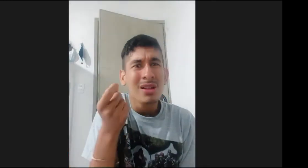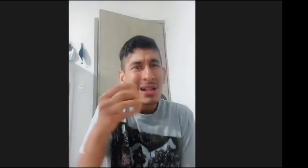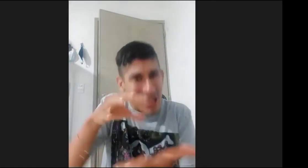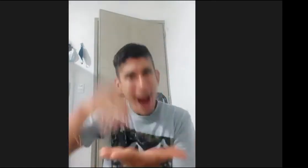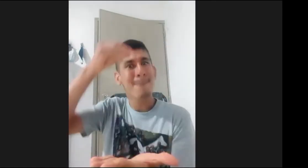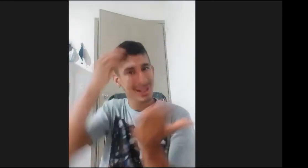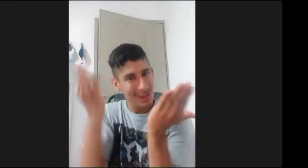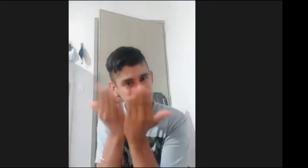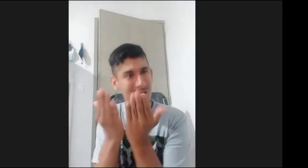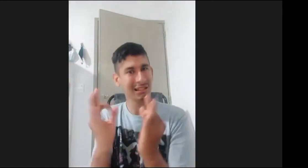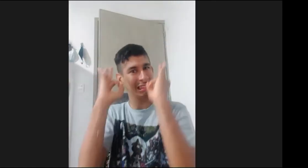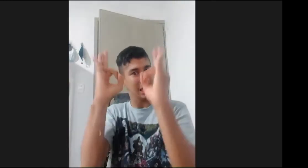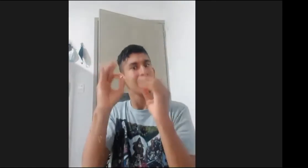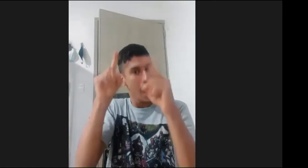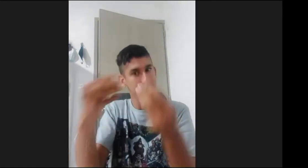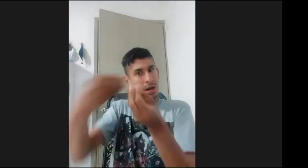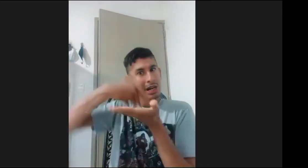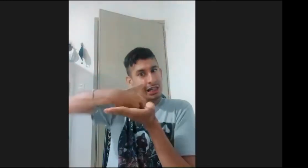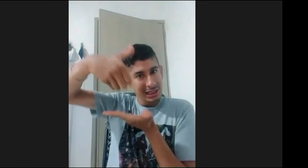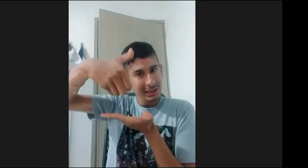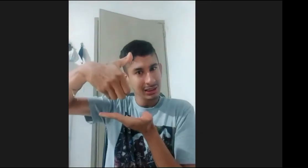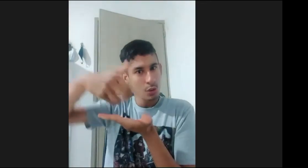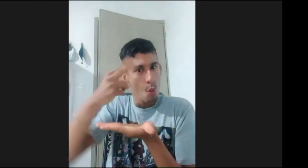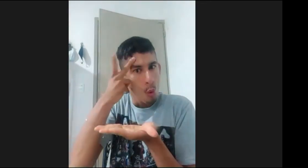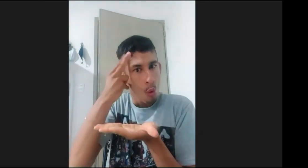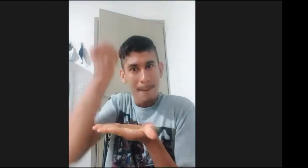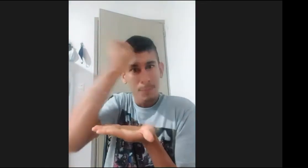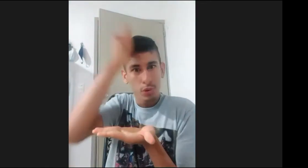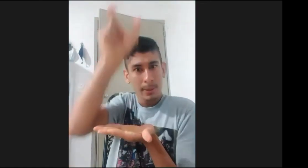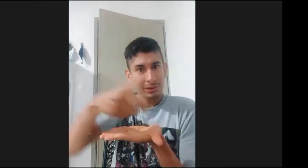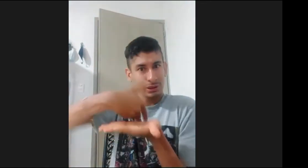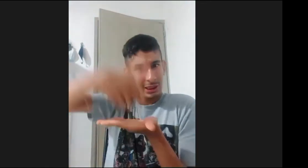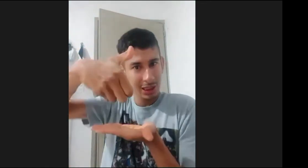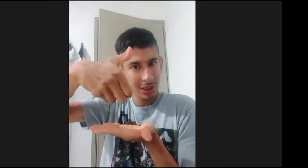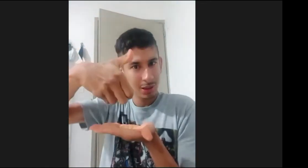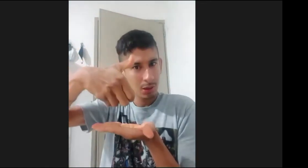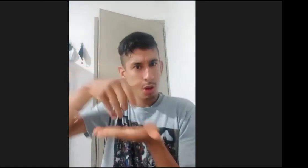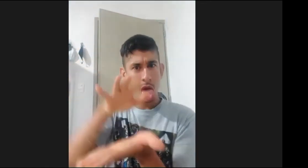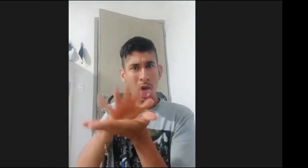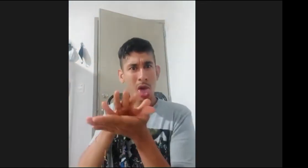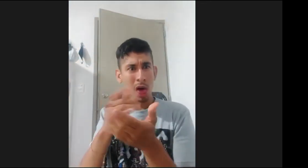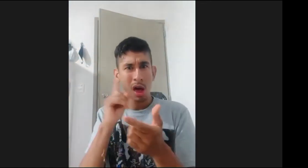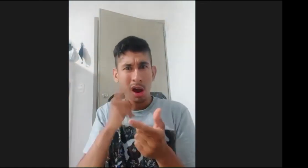no sé qué está sucediendo quizá podríamos aprender de otras entidades los logros que se han obtenido